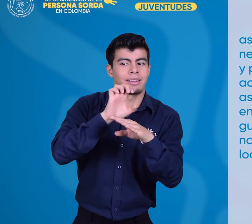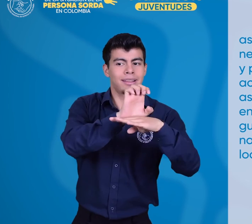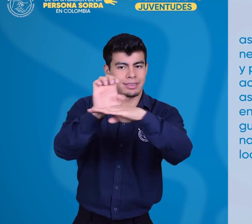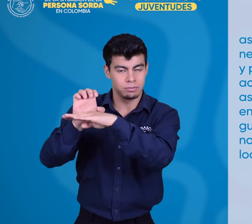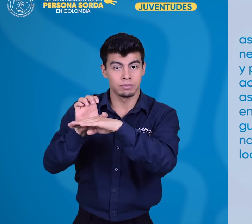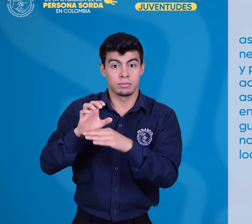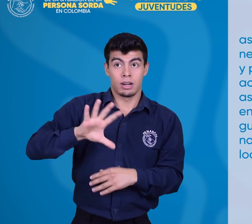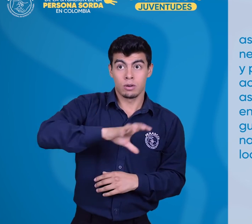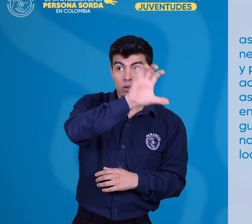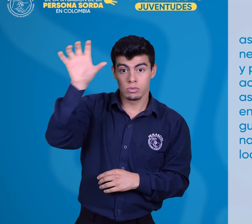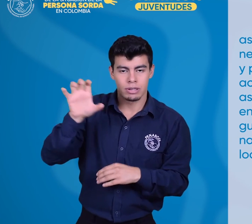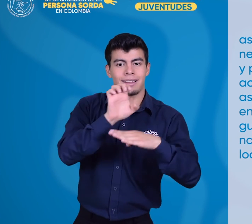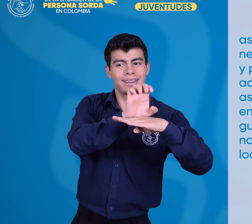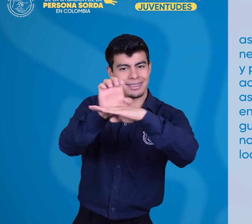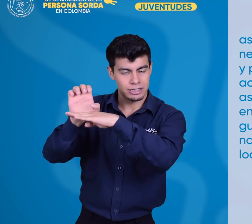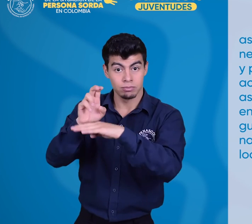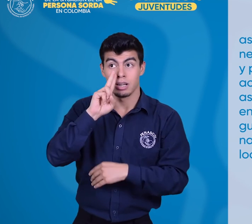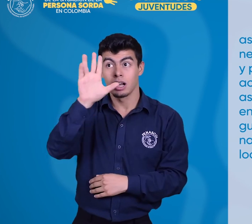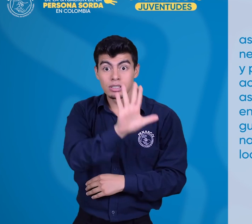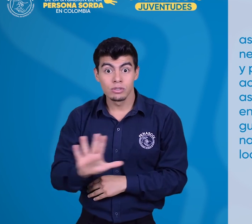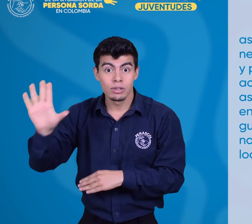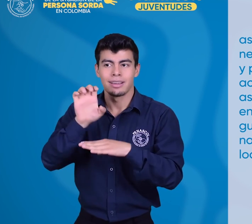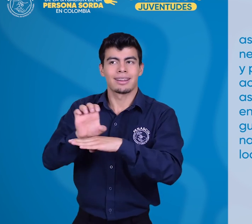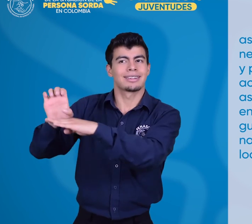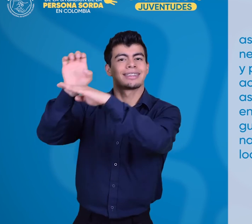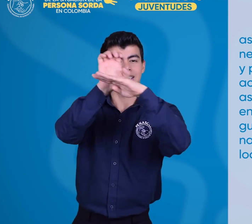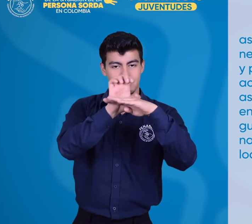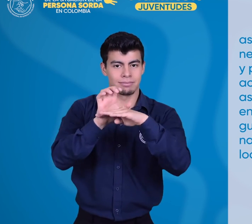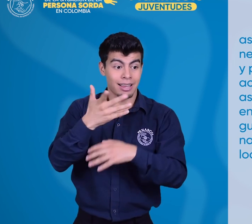entidades gubernamentales nacionales, territoriales y locales.